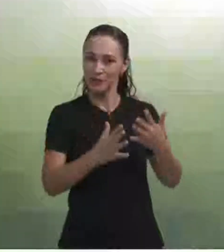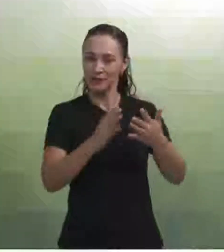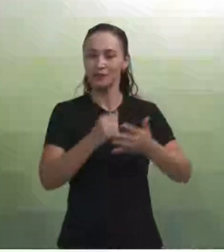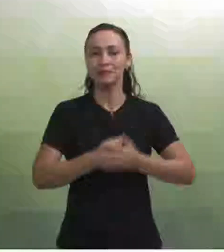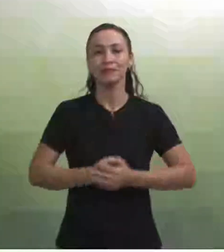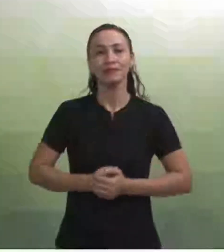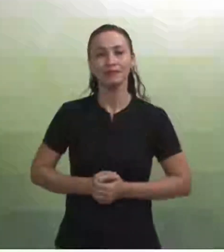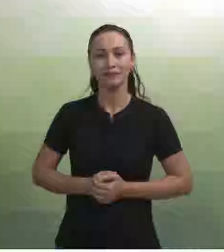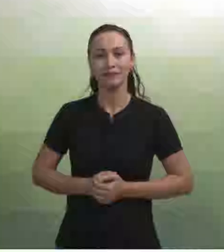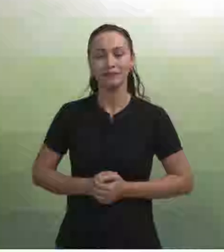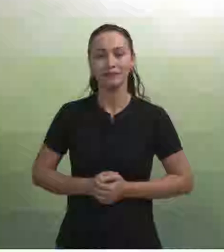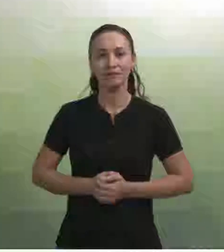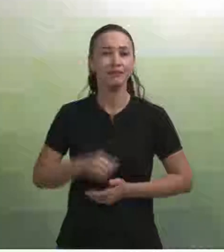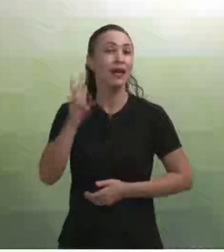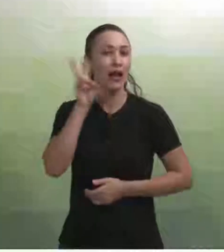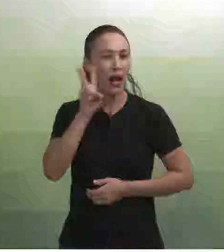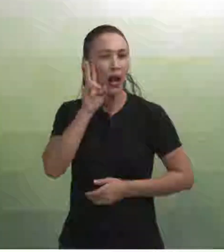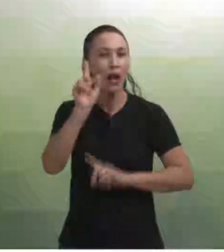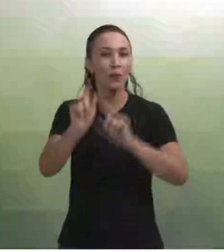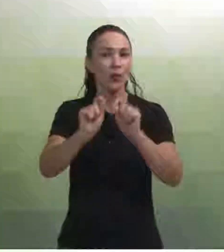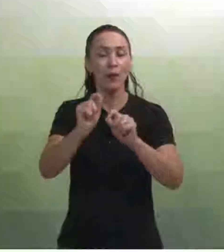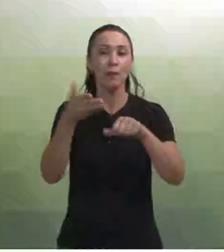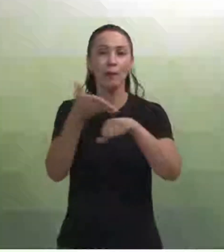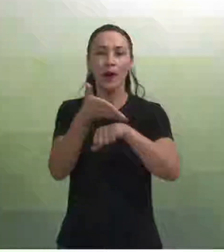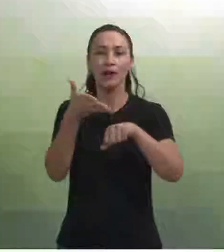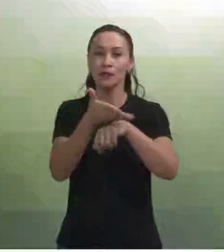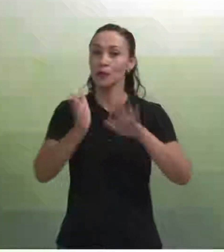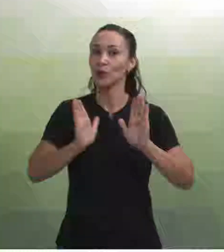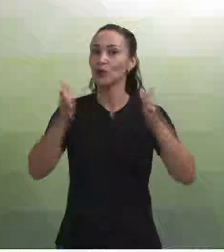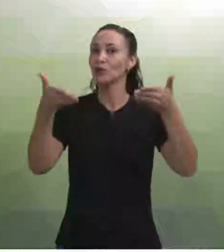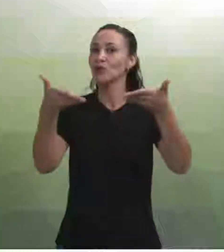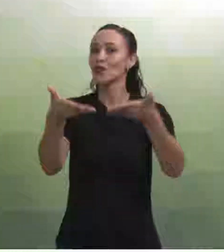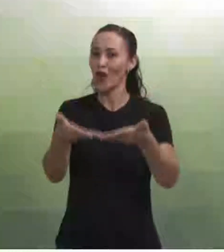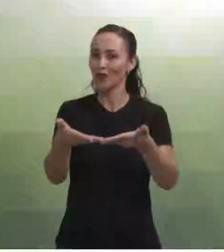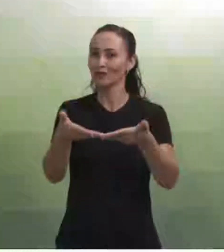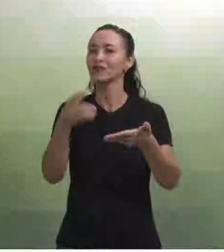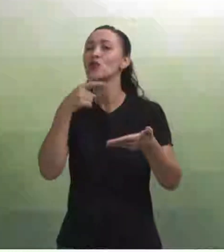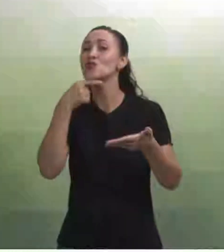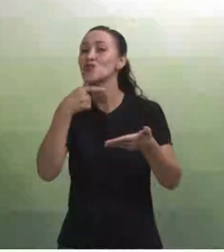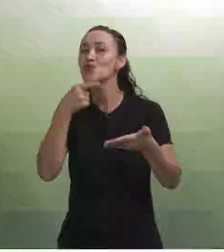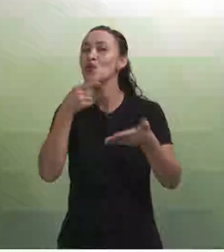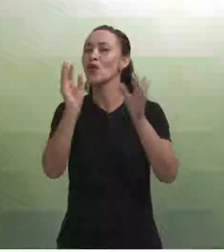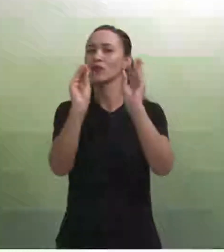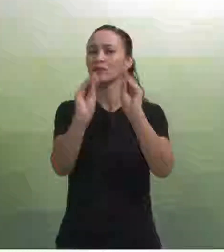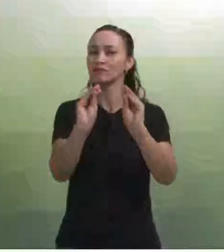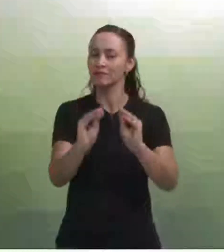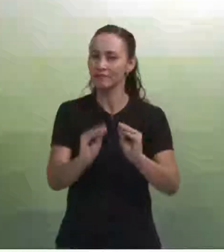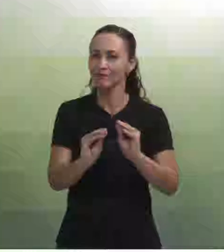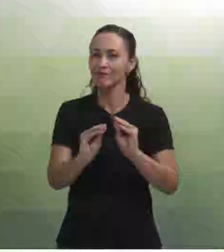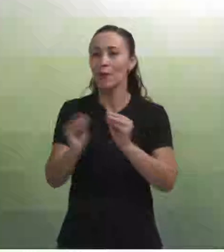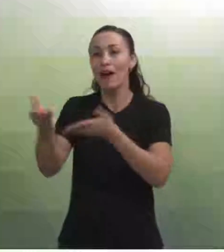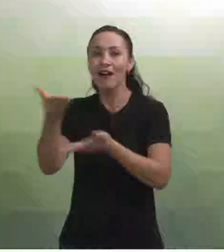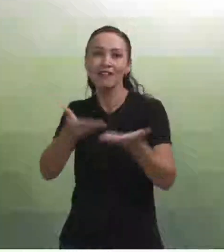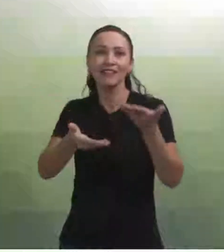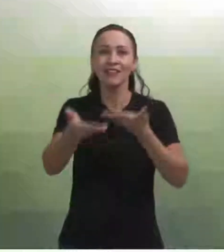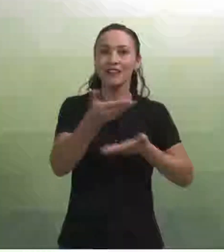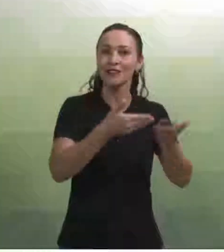Libras. Bom, lembrem-se de participarem dos fóruns, postando suas dúvidas, trocando ideias com os